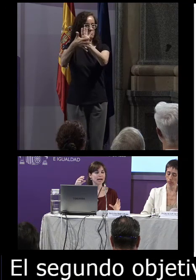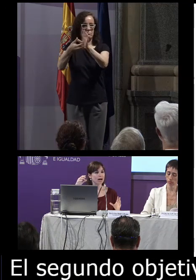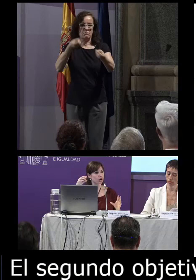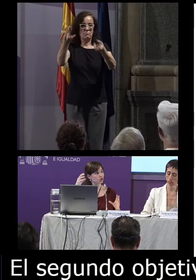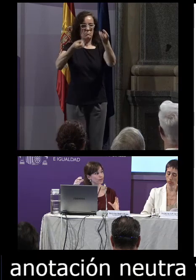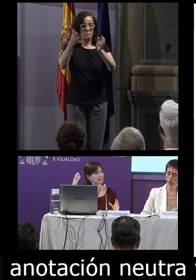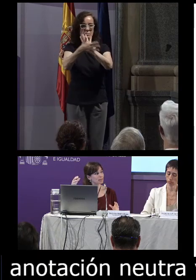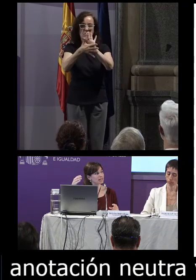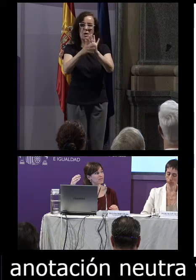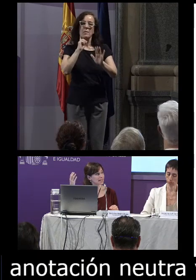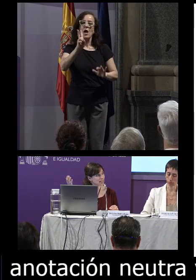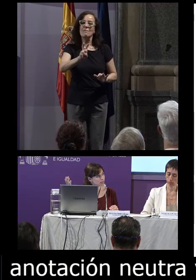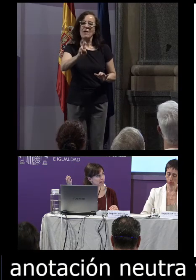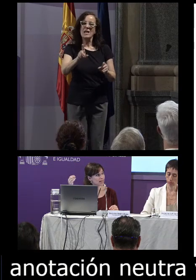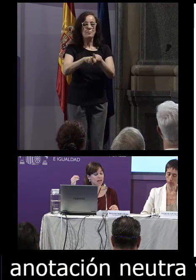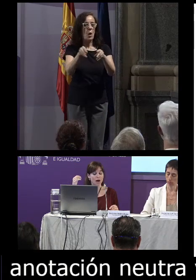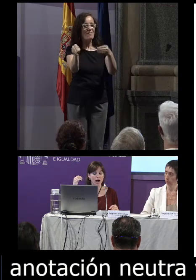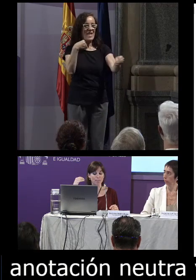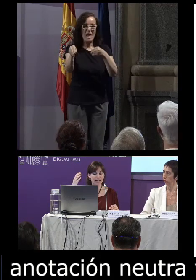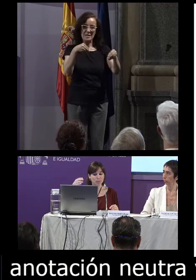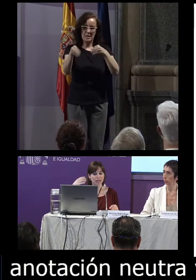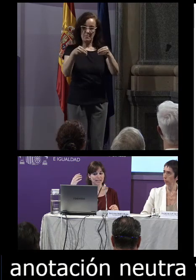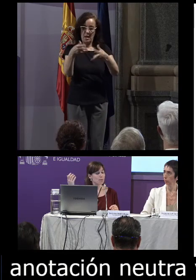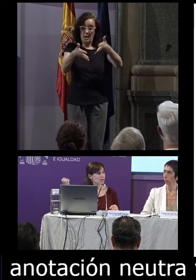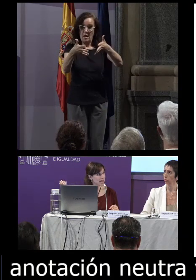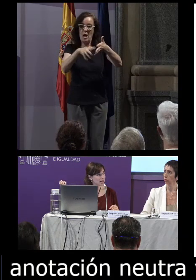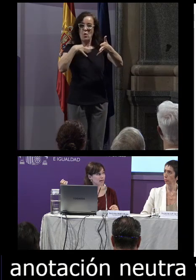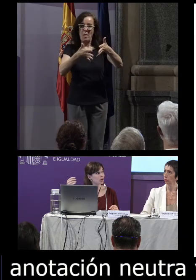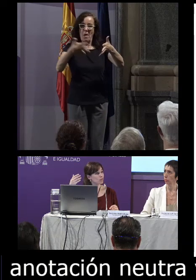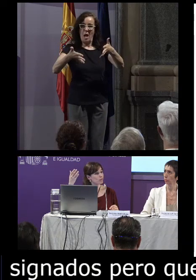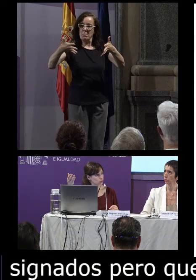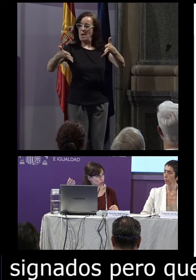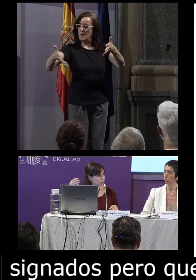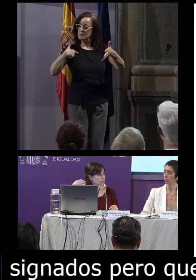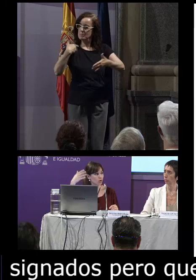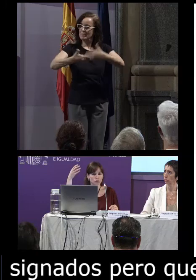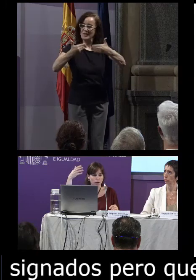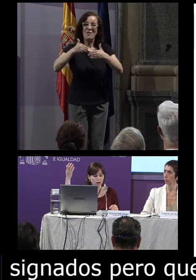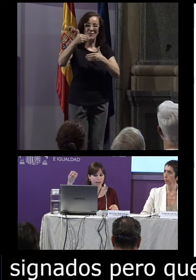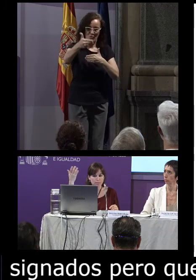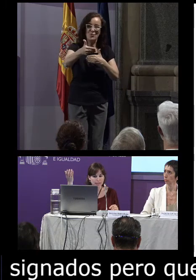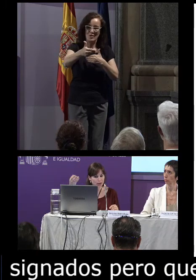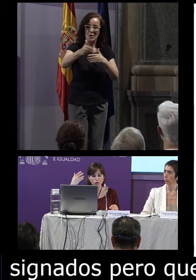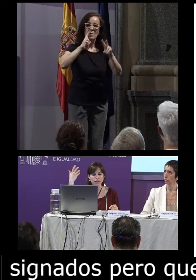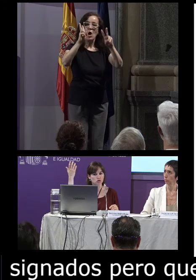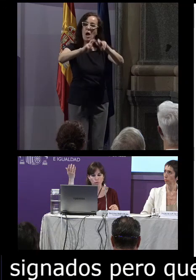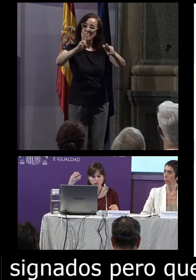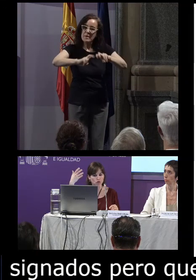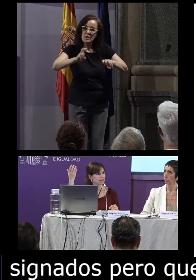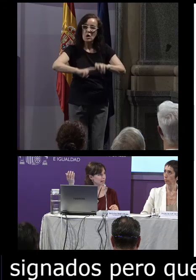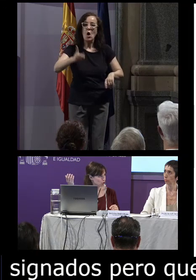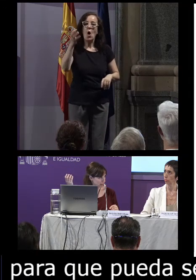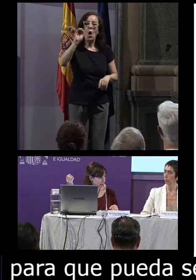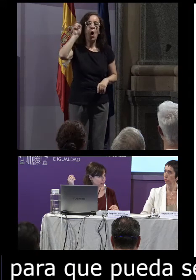que sea lo suficientemente flexible para que pueda ser ampliada en un futuro por investigadores o